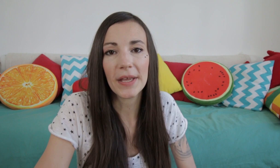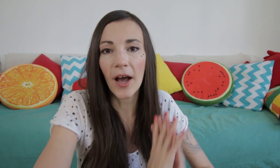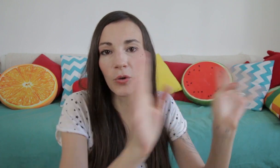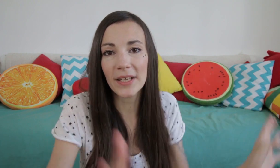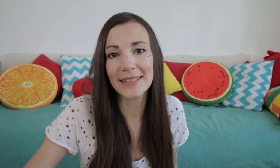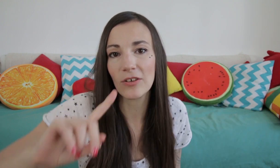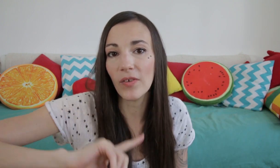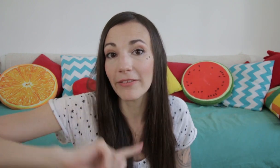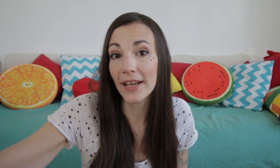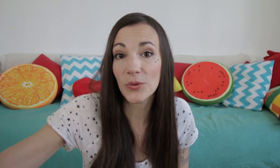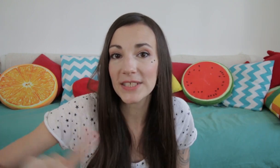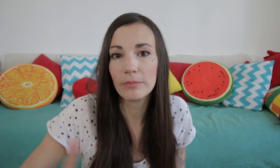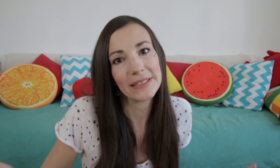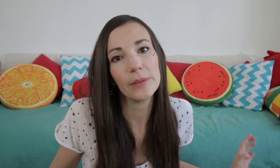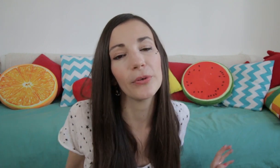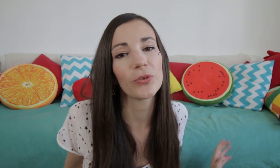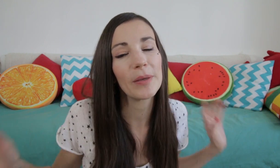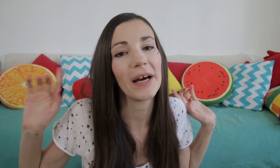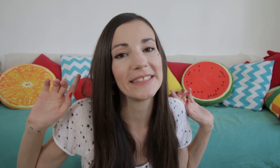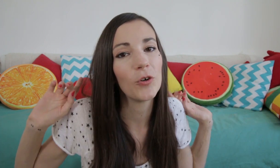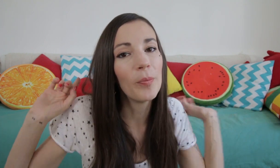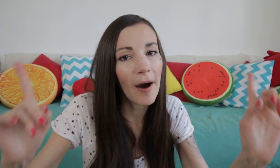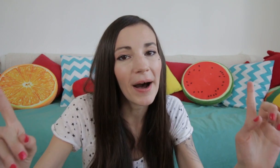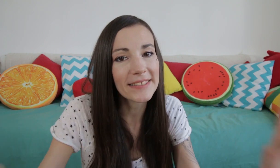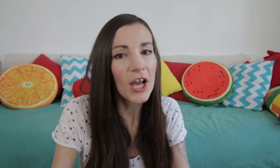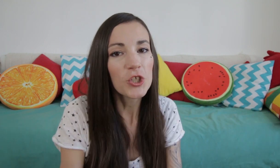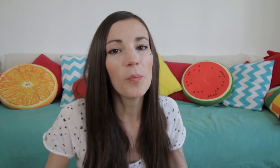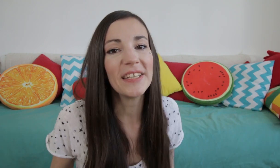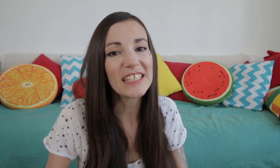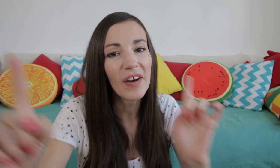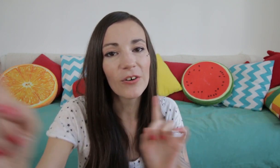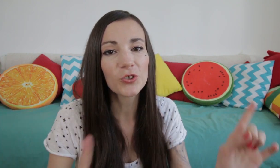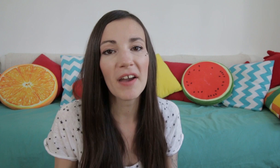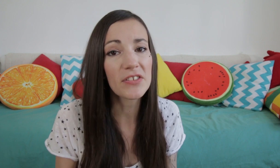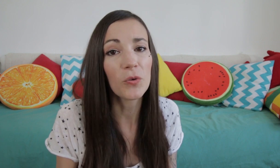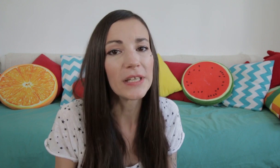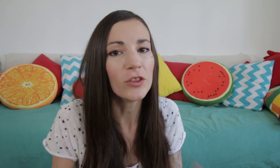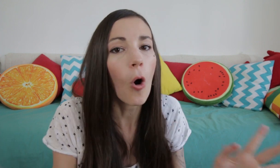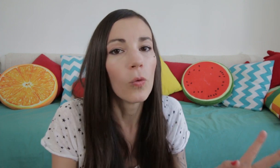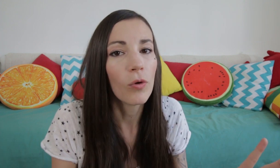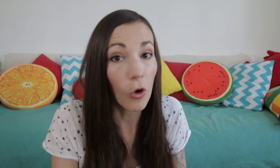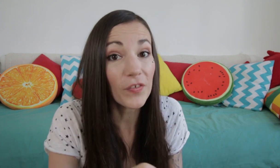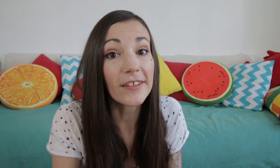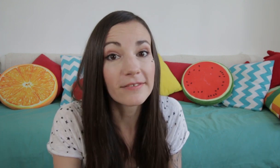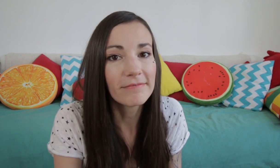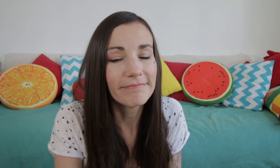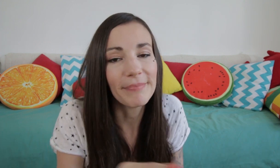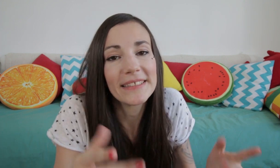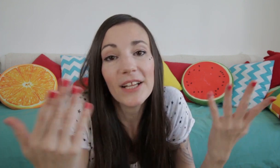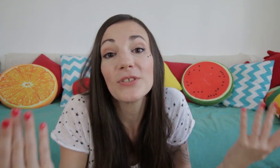met à hurler dès qu'on va dans la cuisine. Parce qu'il pense qu'on est parti au Bahamas se payer des vacances de rêve sans lui. Non. On revient. Mais ça, il le